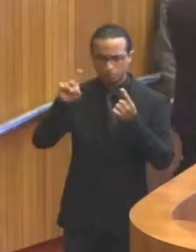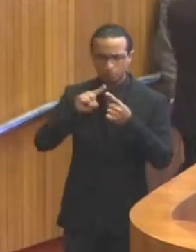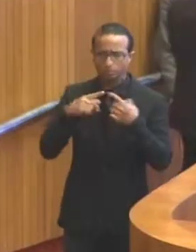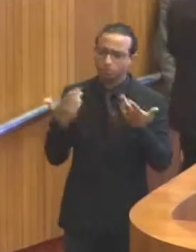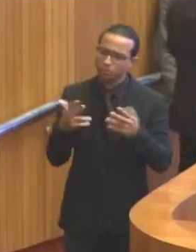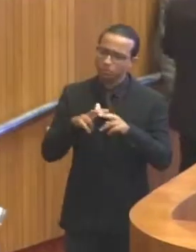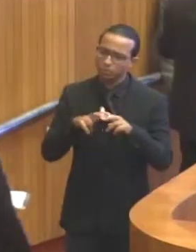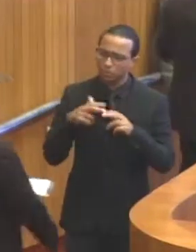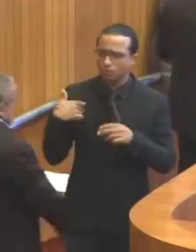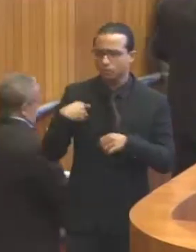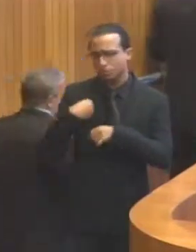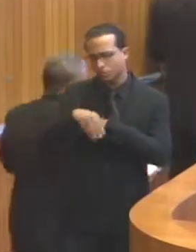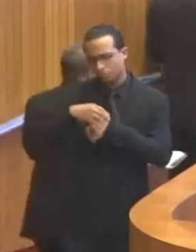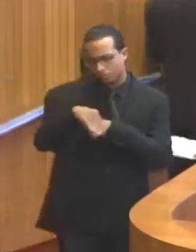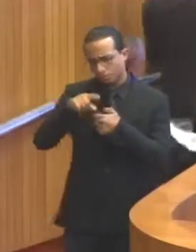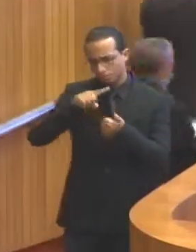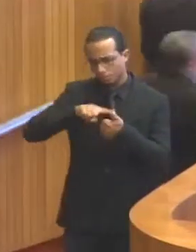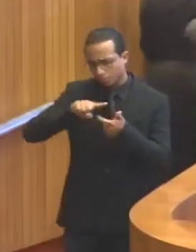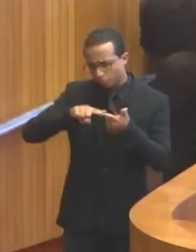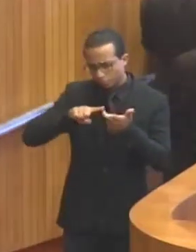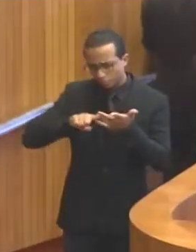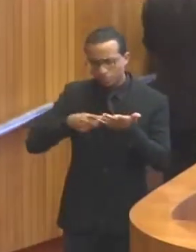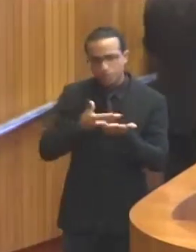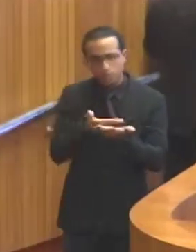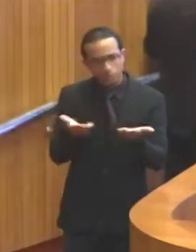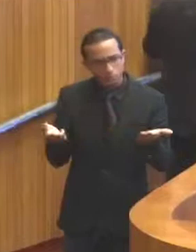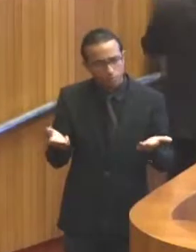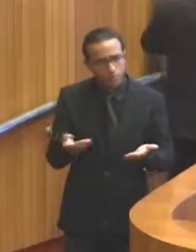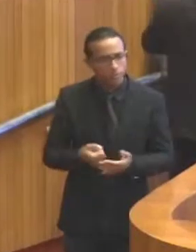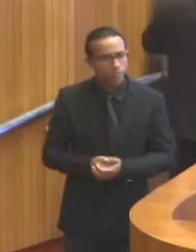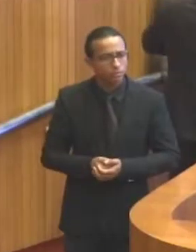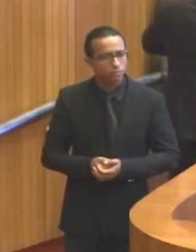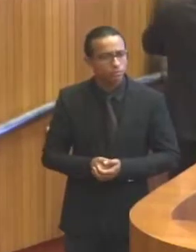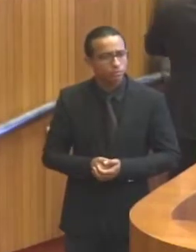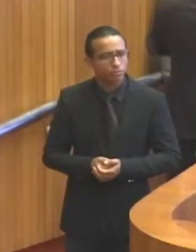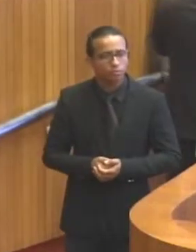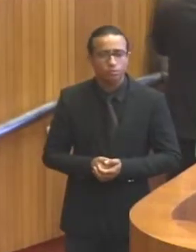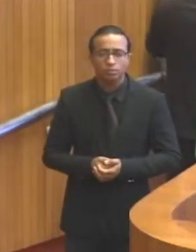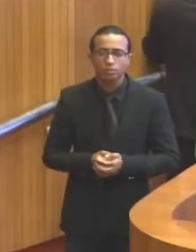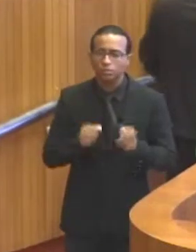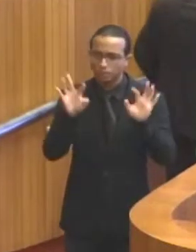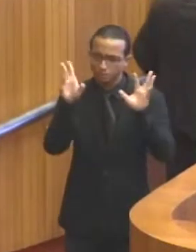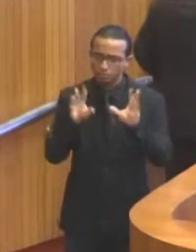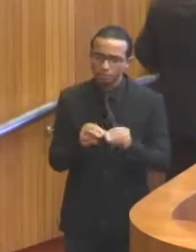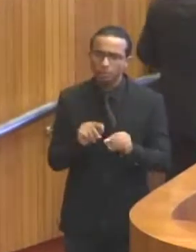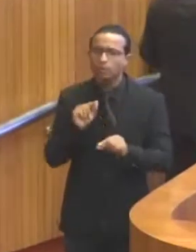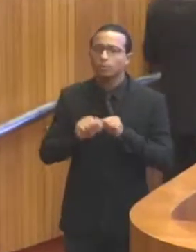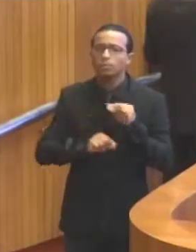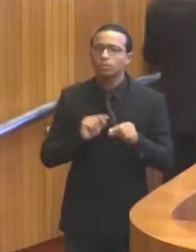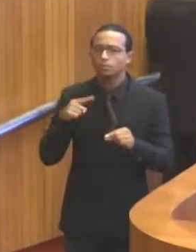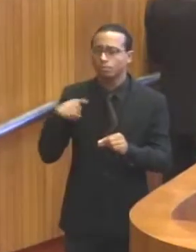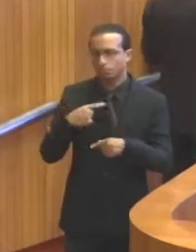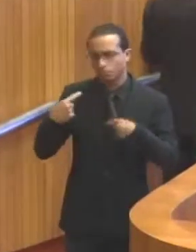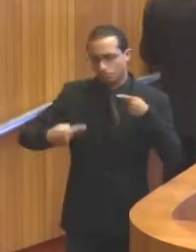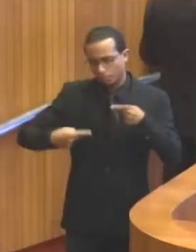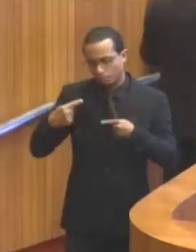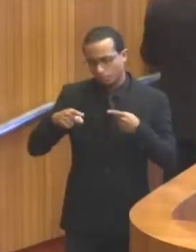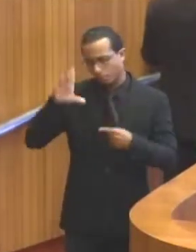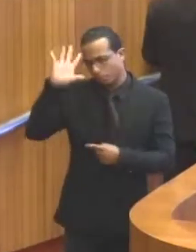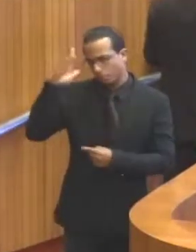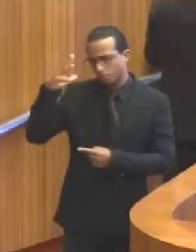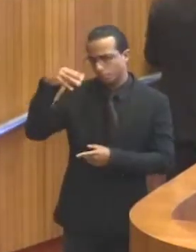faço questão de relatar aqui, sucintamente, tudo o que discutimos e